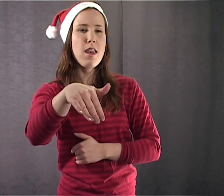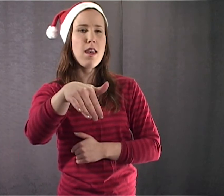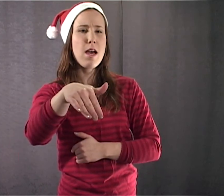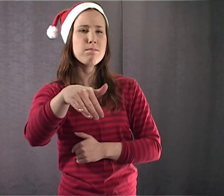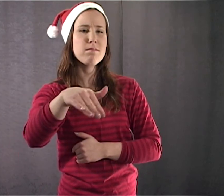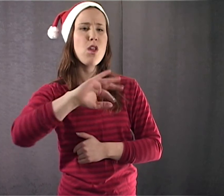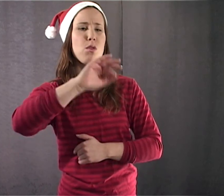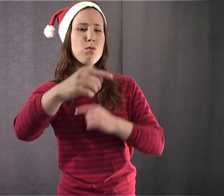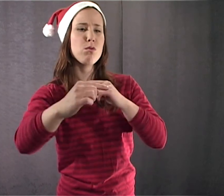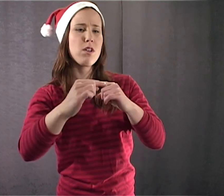tonttuja vastassa.